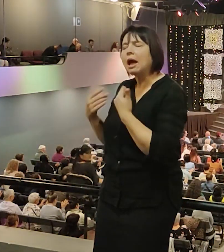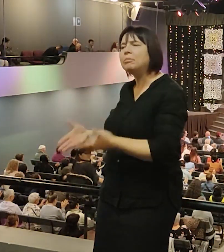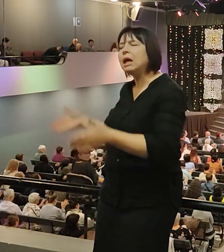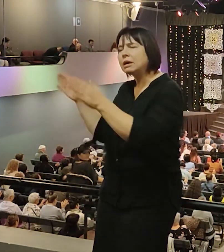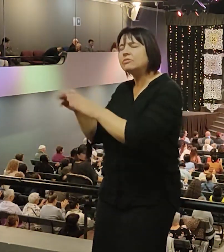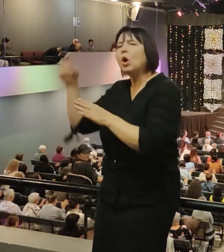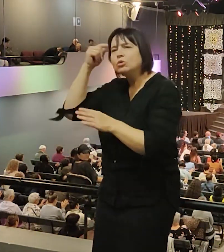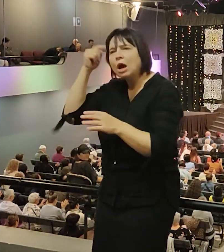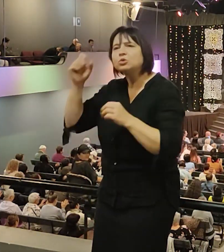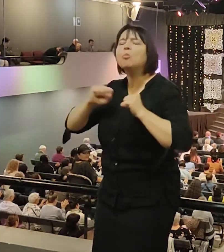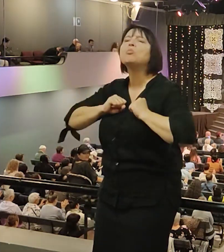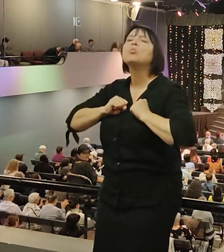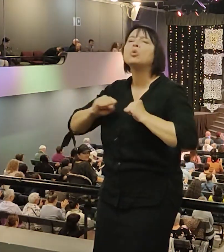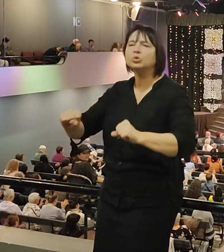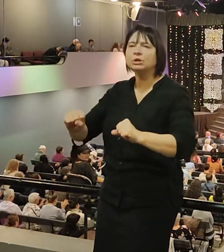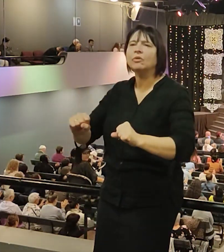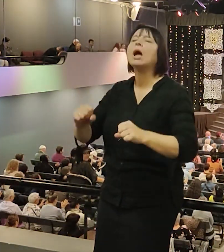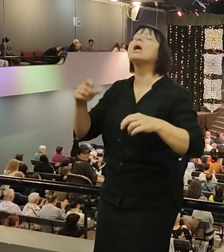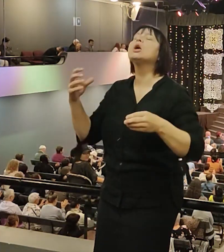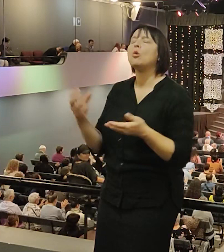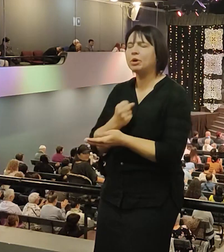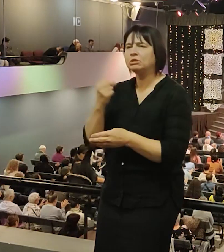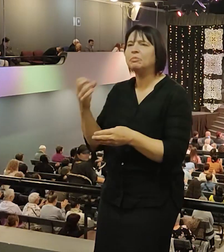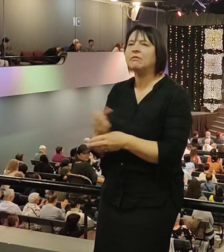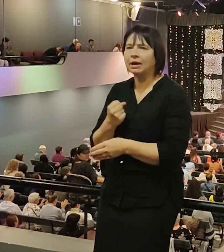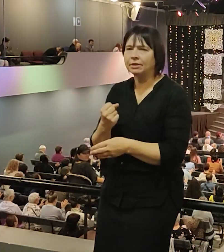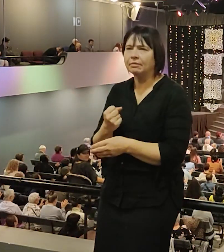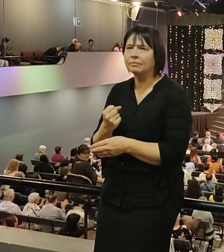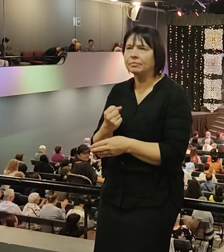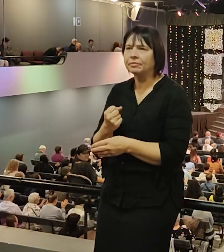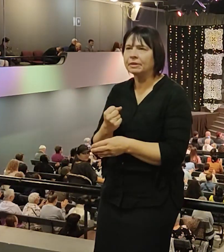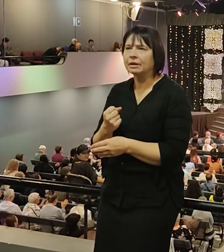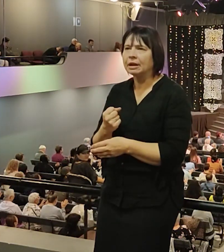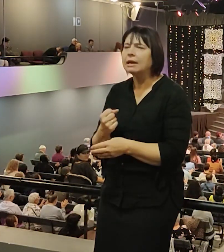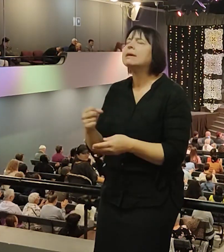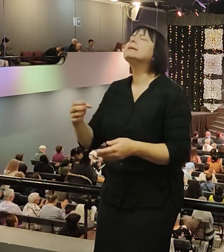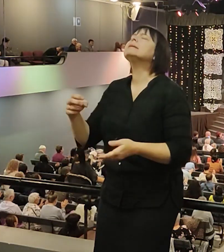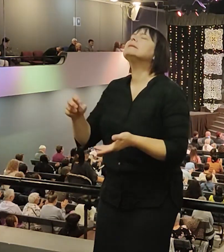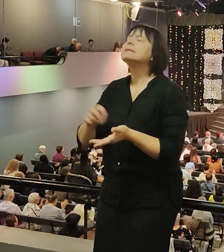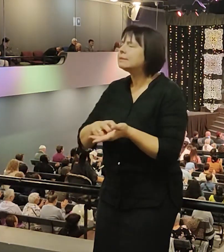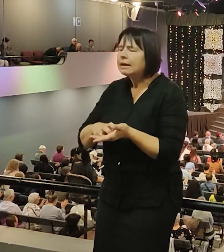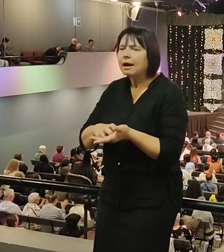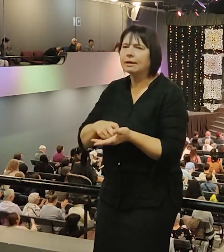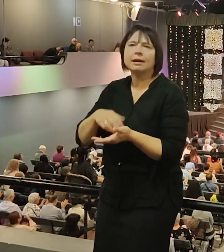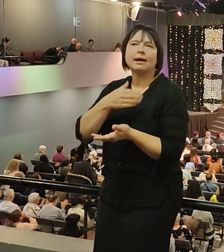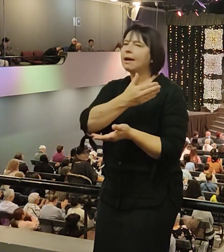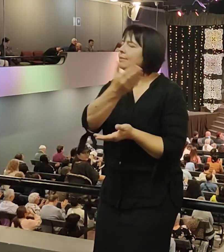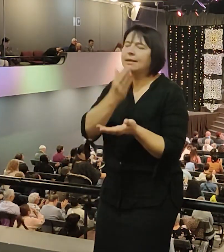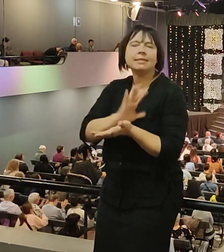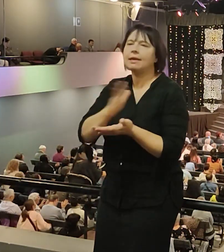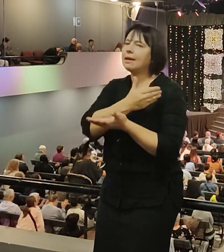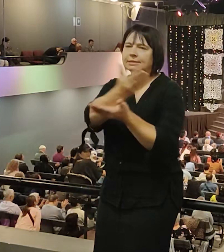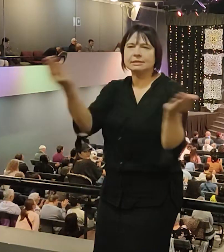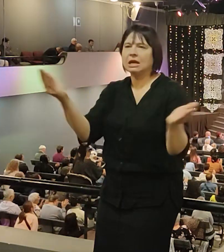мужеством и преуспеванием неба. Страх – это не наш удел. Епископ, мы